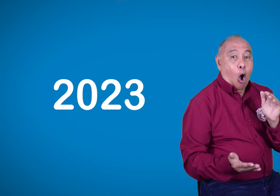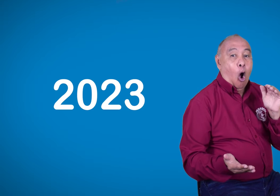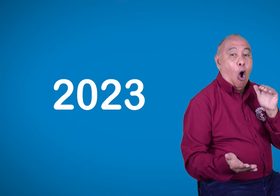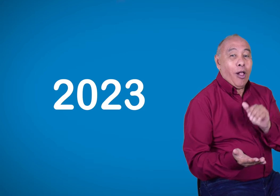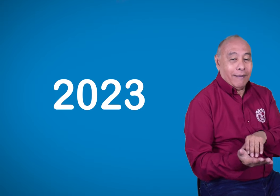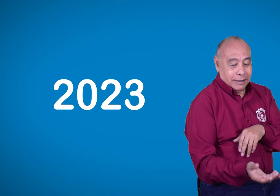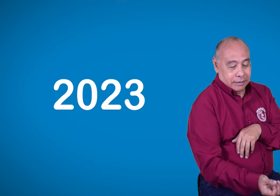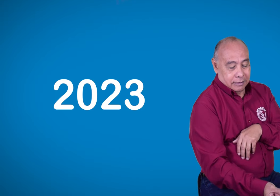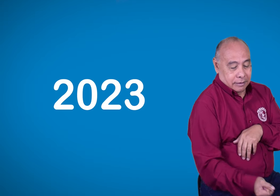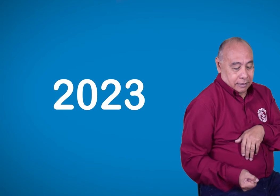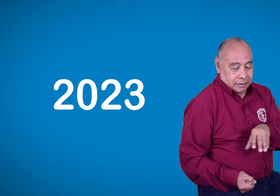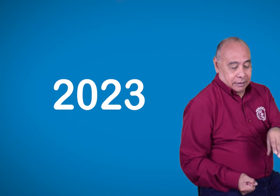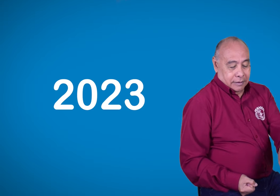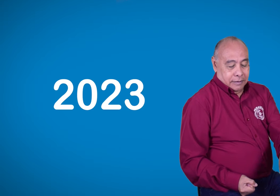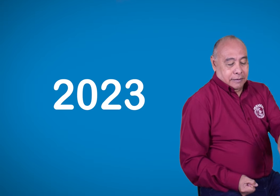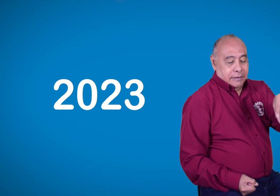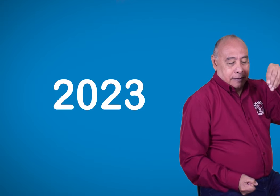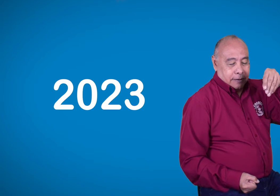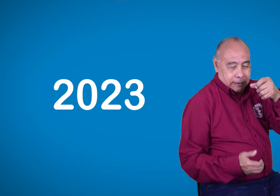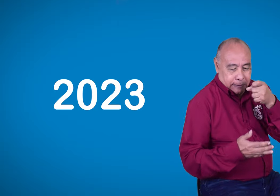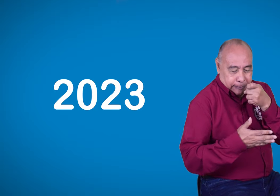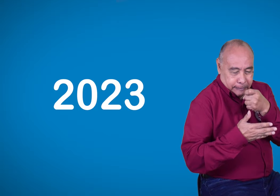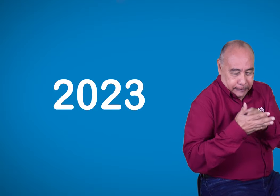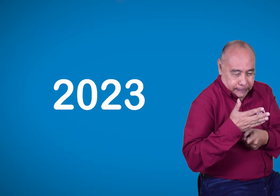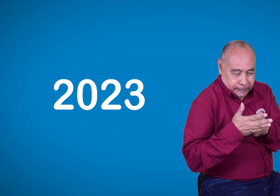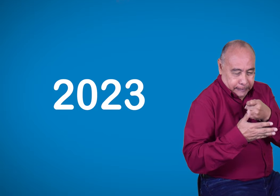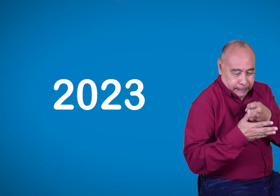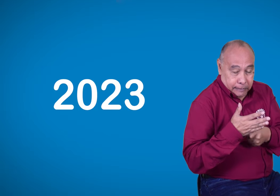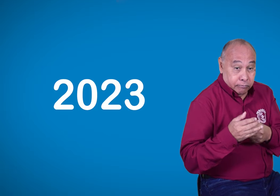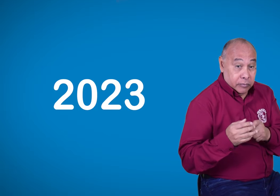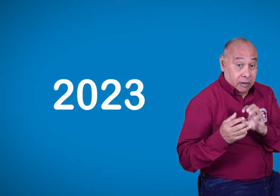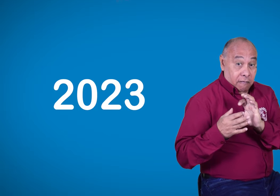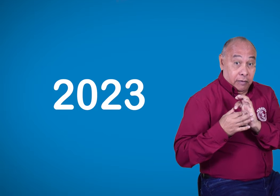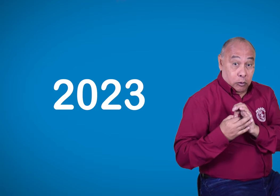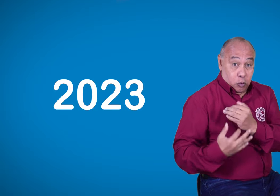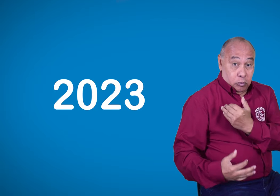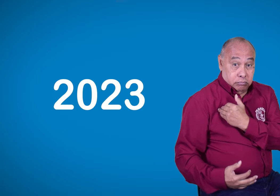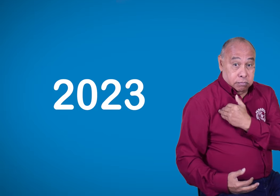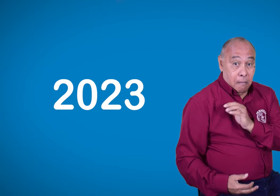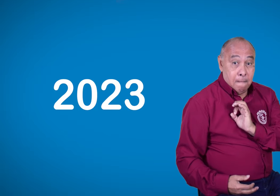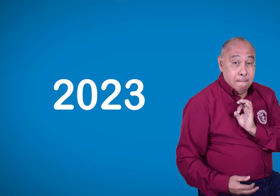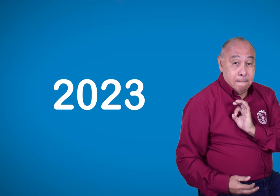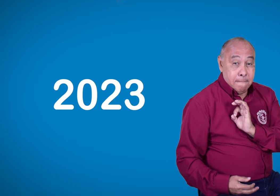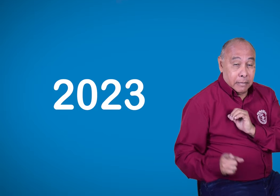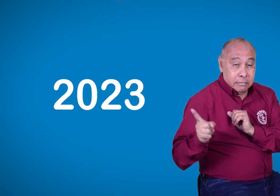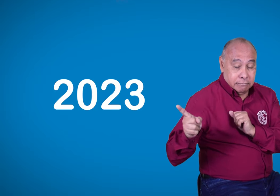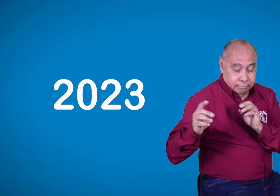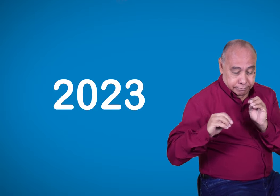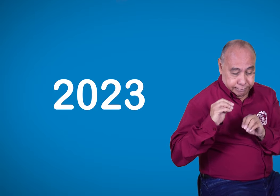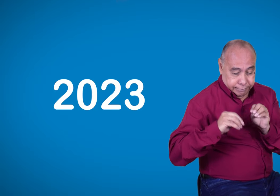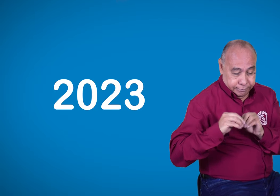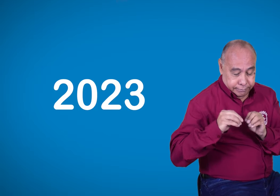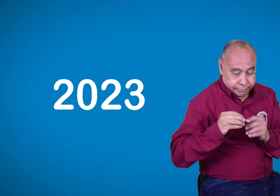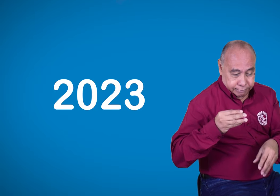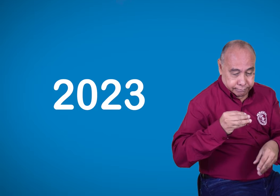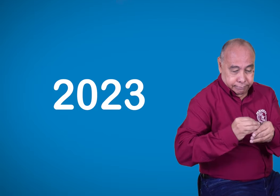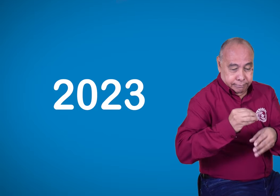Para esa ocasión, Penascol no fue llamado a participar. Se hicieron modificaciones e involucraron al centro de relevo.